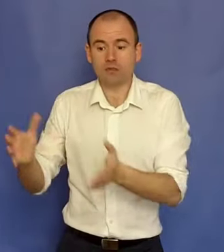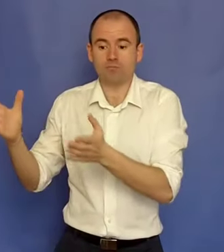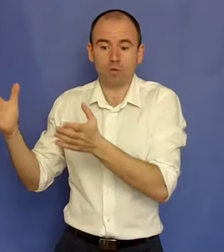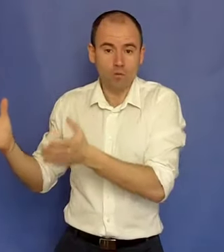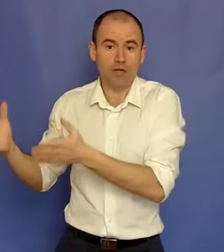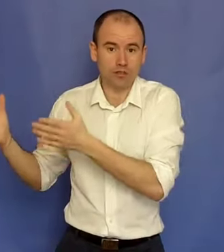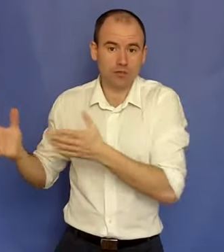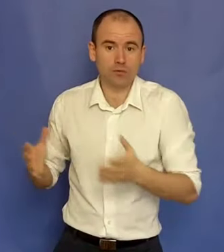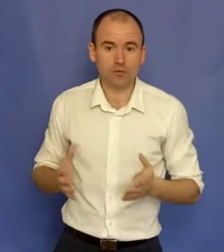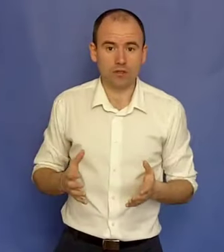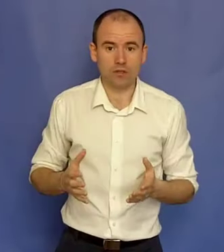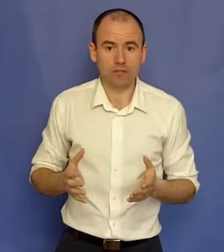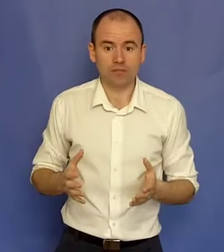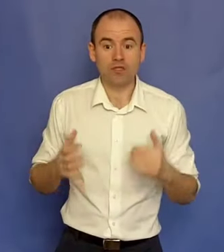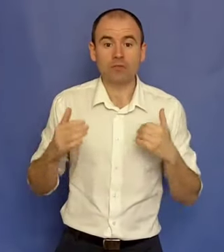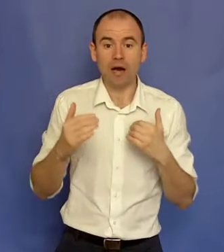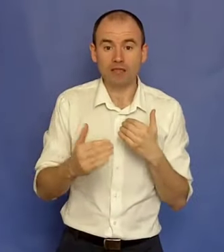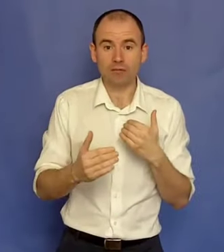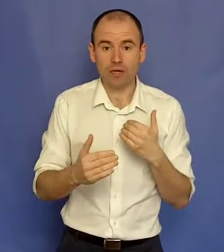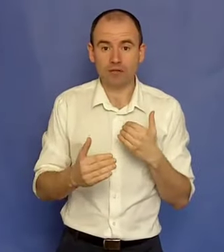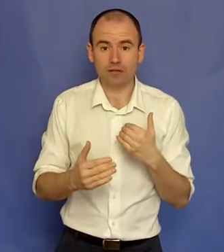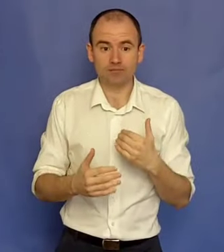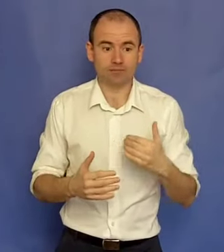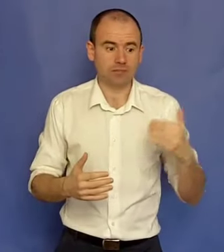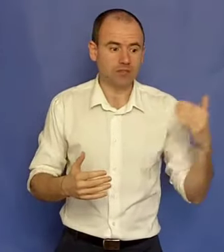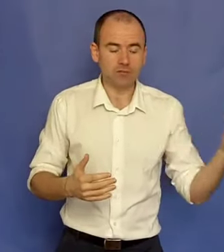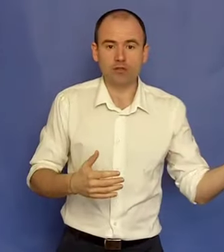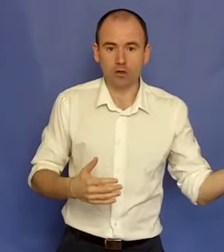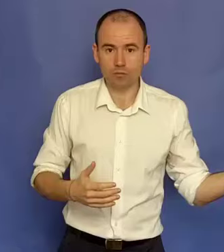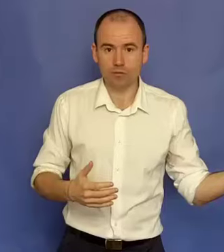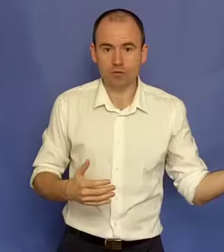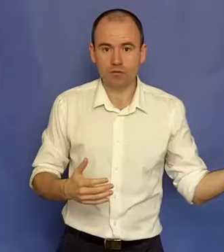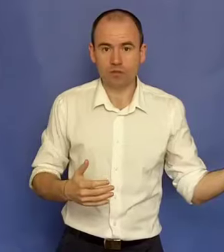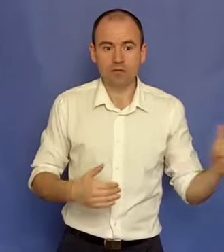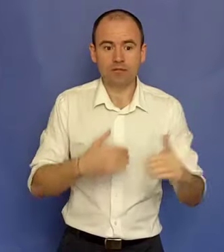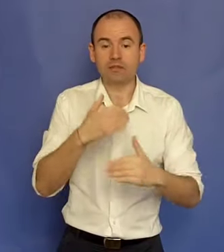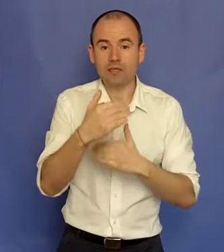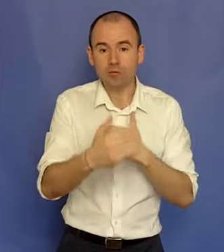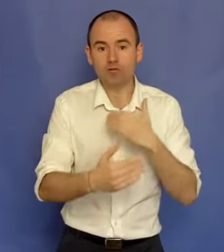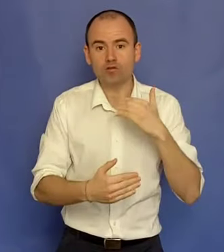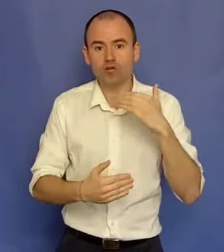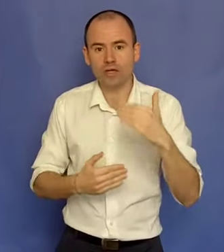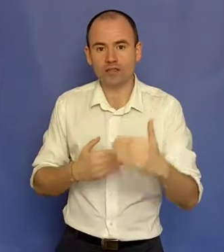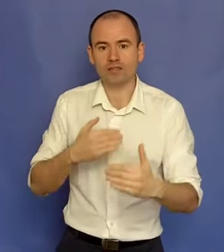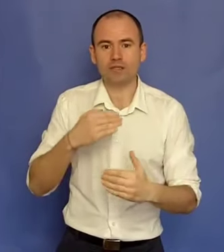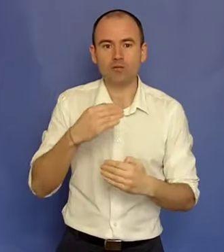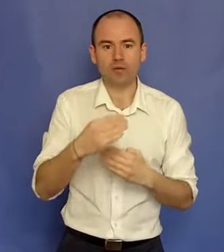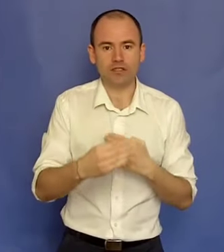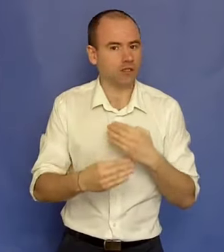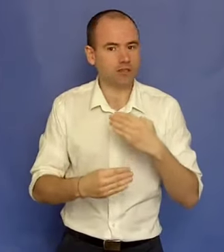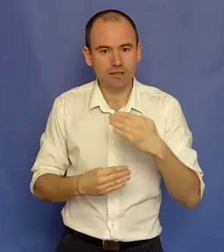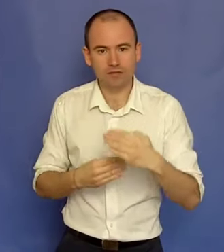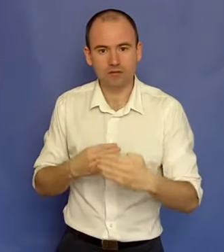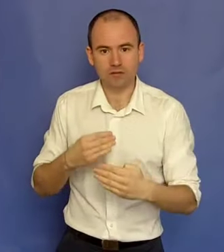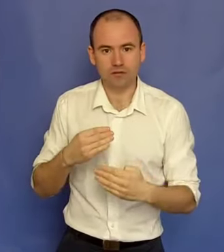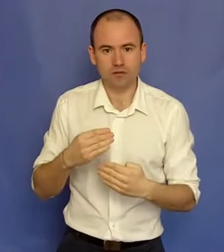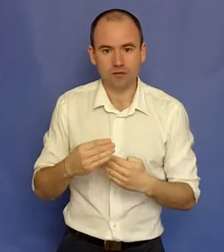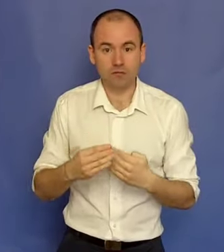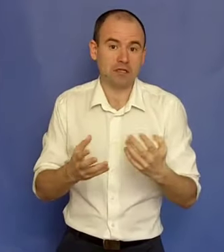să cumpere aceste produse. Și astfel, practic, în timp ce dorm, sistemul funcționează, sistemul merge, cărțile se vând, de